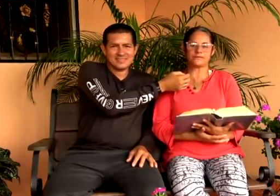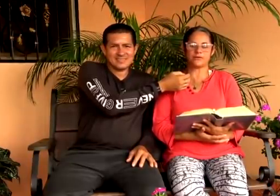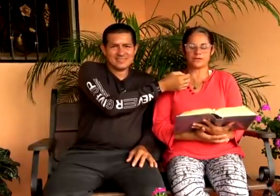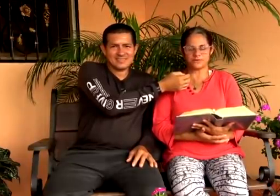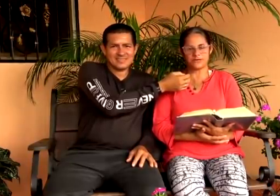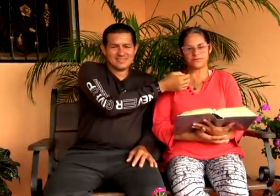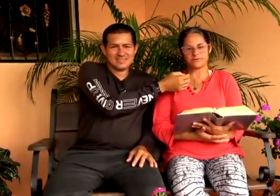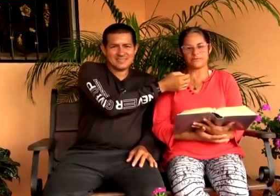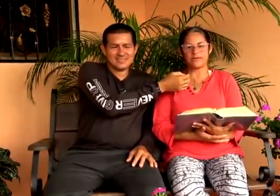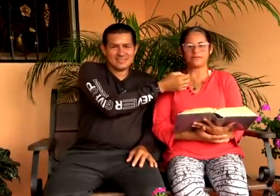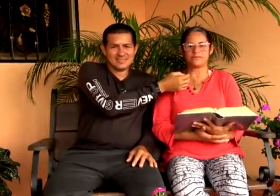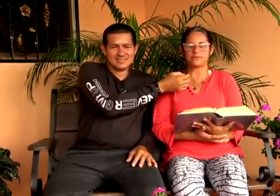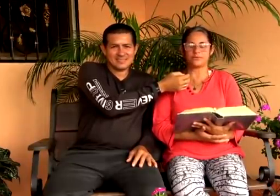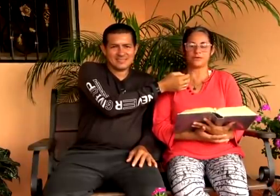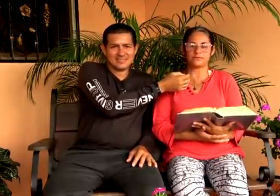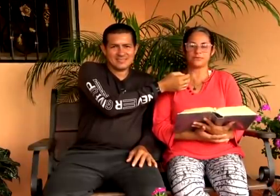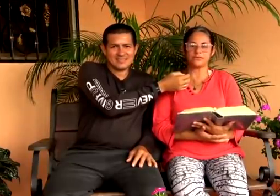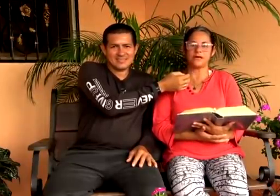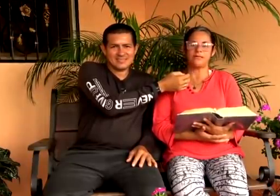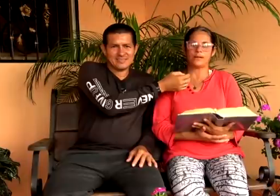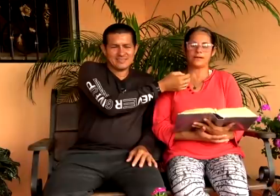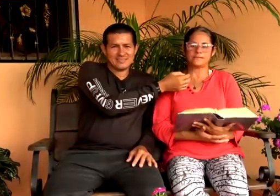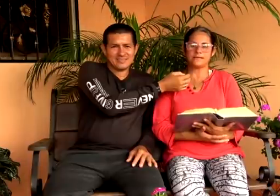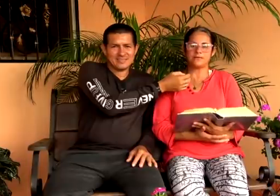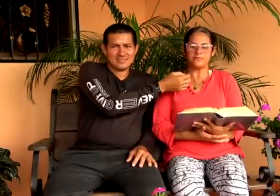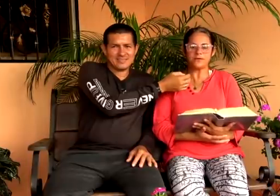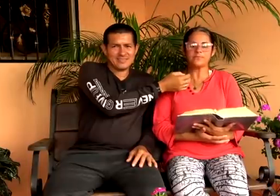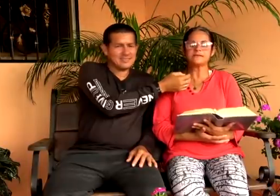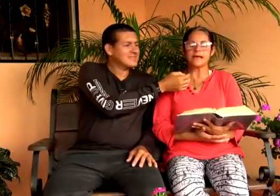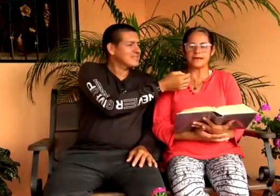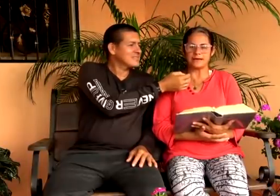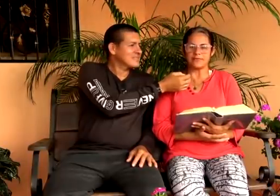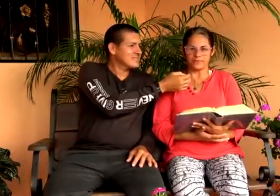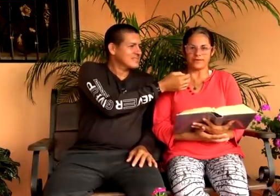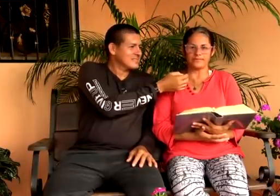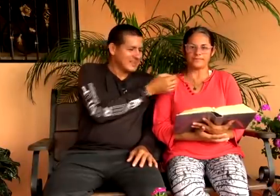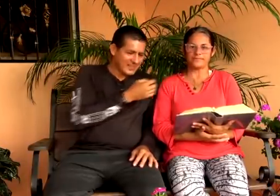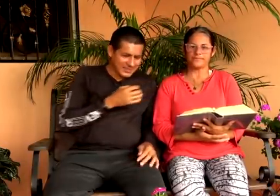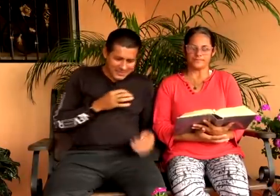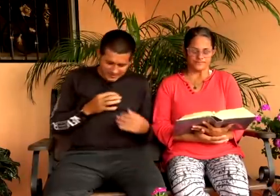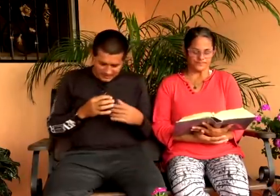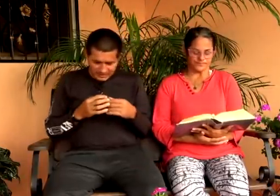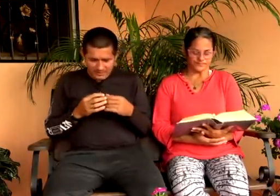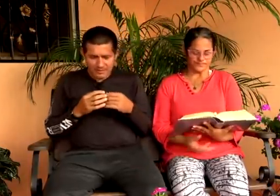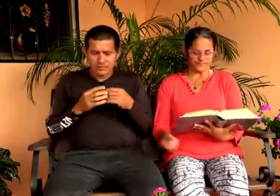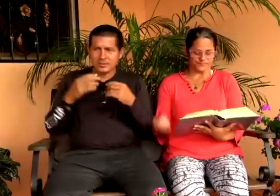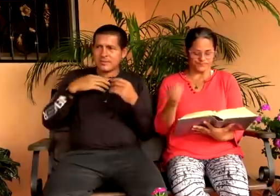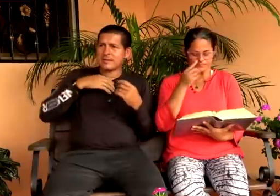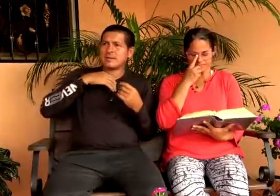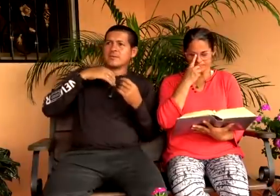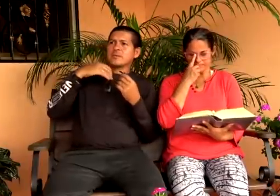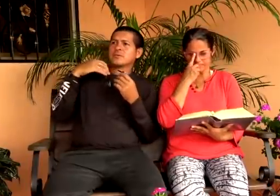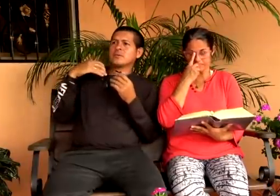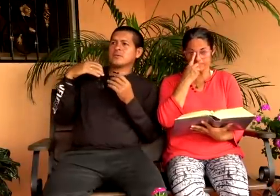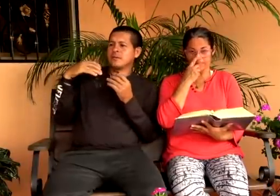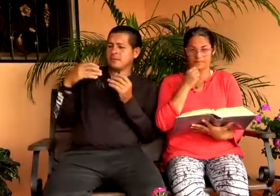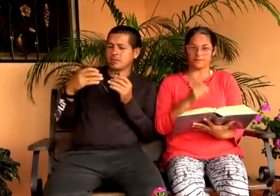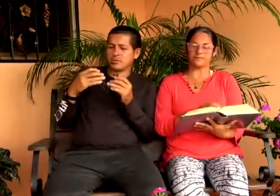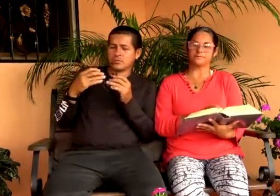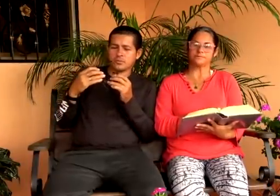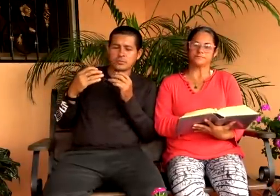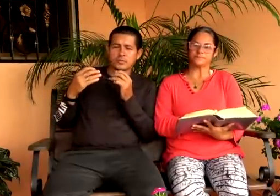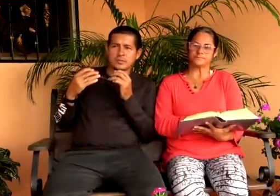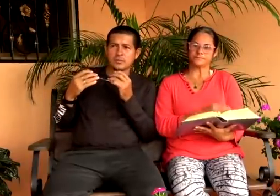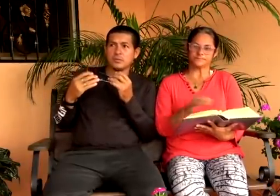llevamos en nuestras oraciones, En nuestra mente y en nuestro corazón, Para que sigan firmes en la fe. Así es. Y hablando de llevar en el corazón, Los